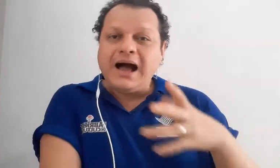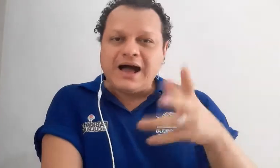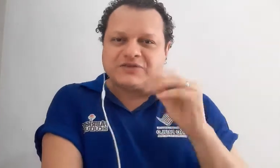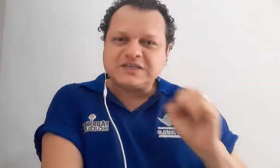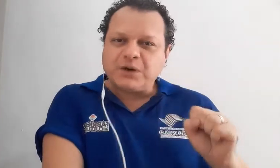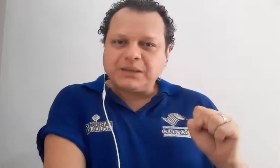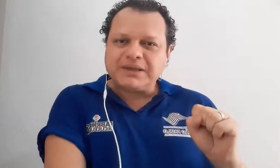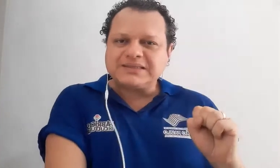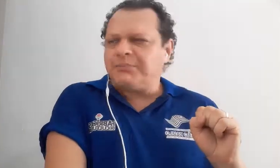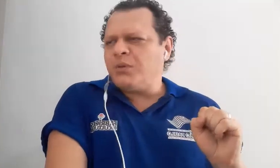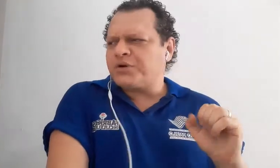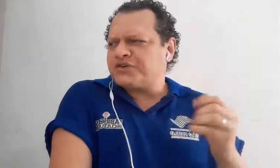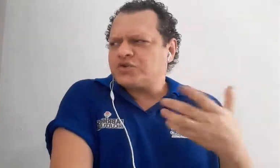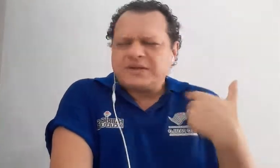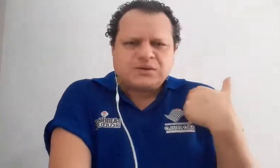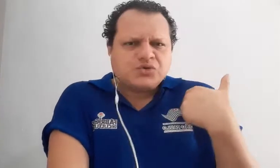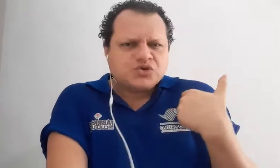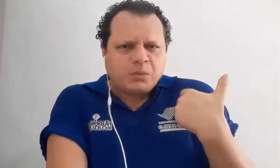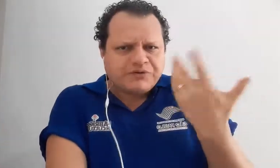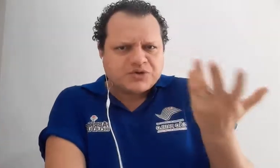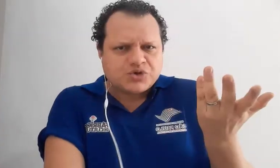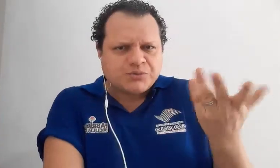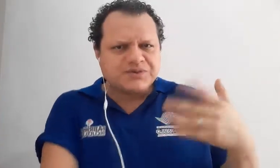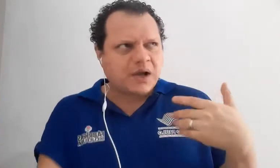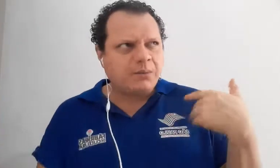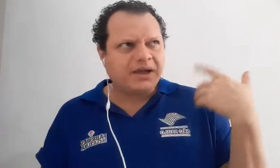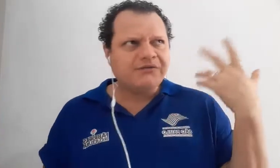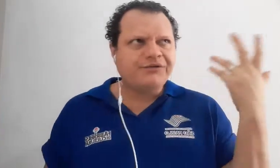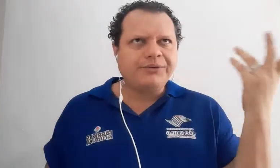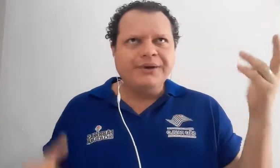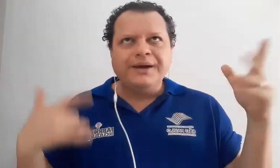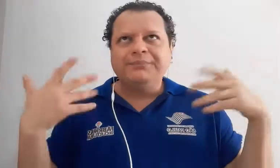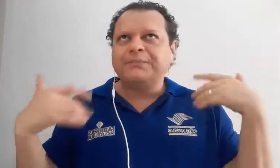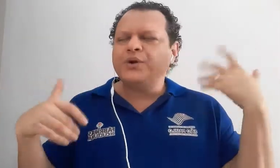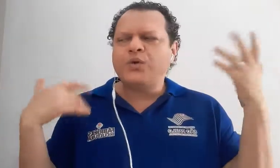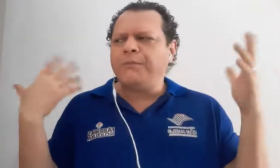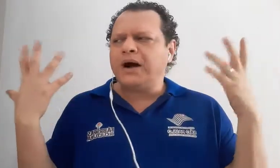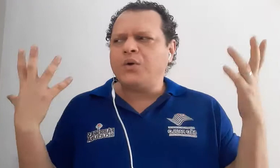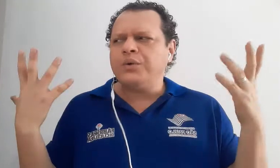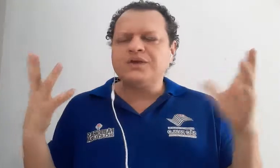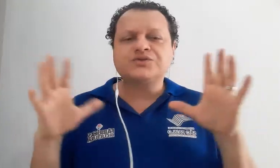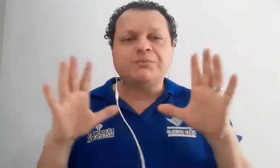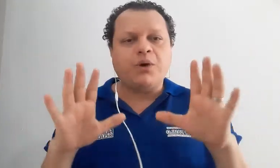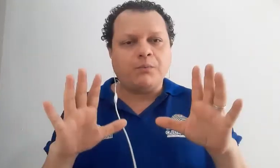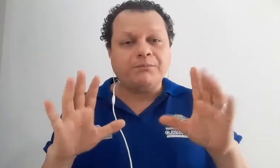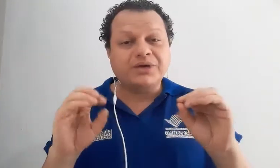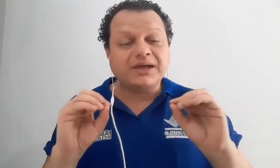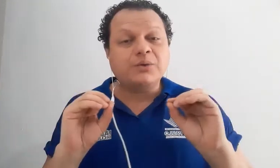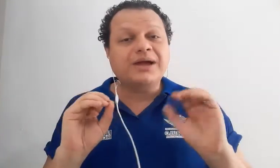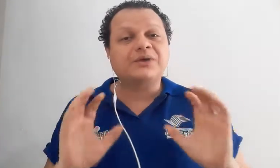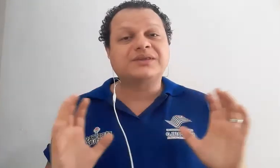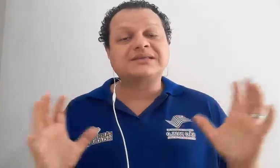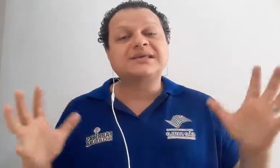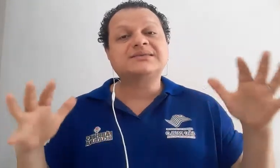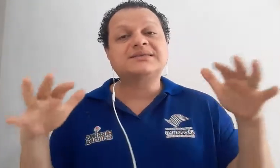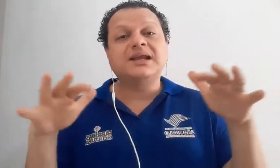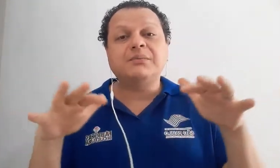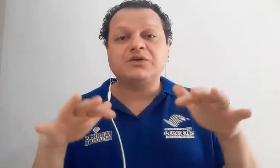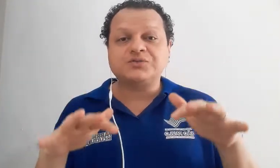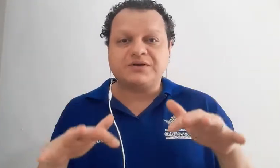Aí vocês podem pensar, bom, professor, mas eu não sou professor de música, como é que eu vou me preocupar com isso? Bom, o que que eu quero trazer esses elementos para